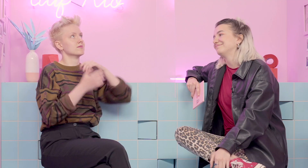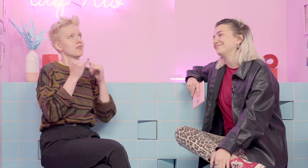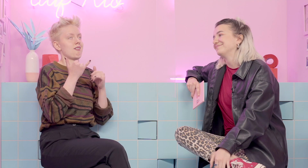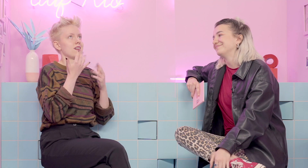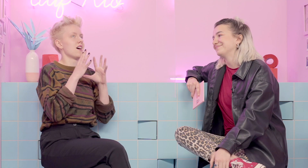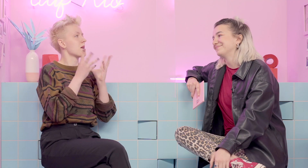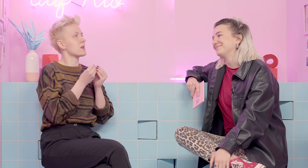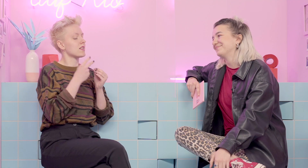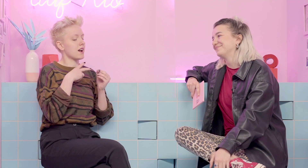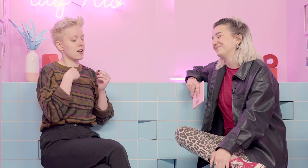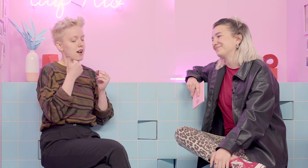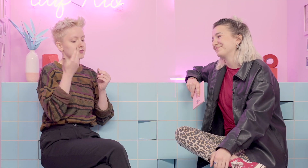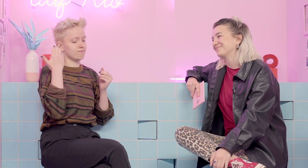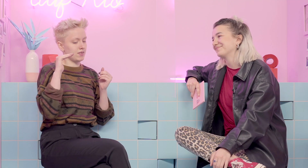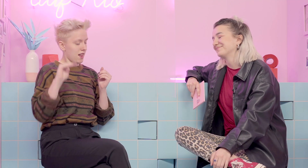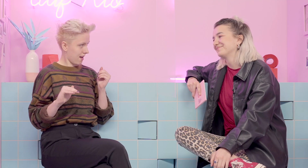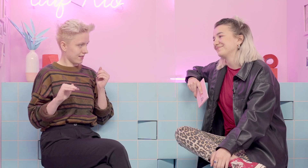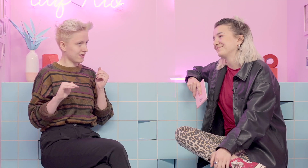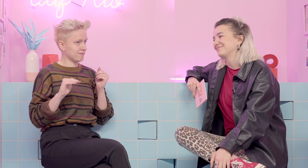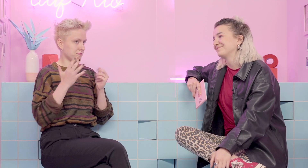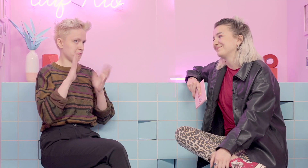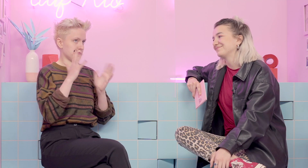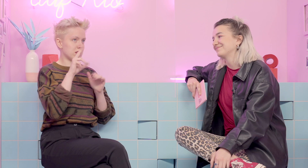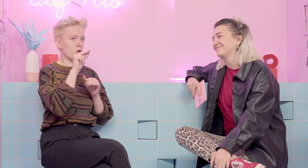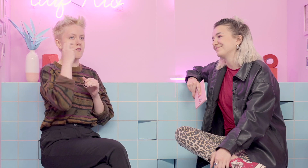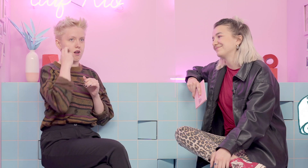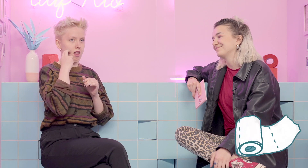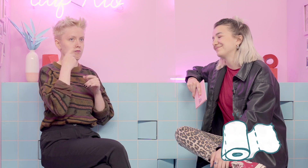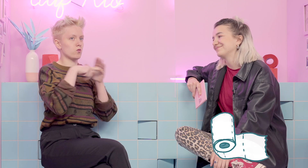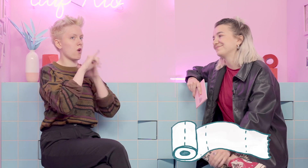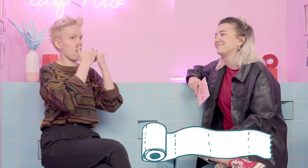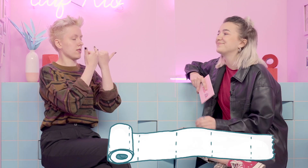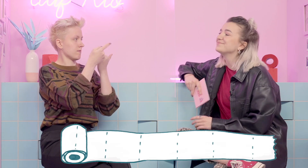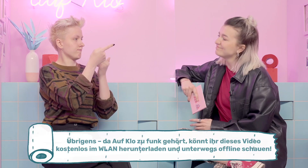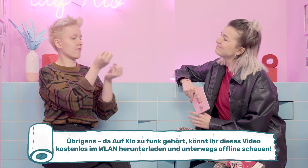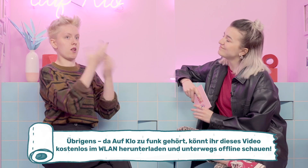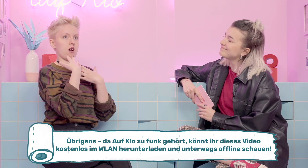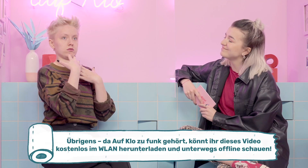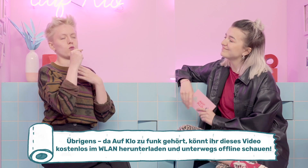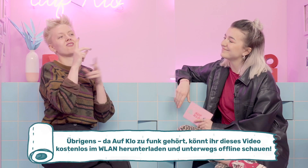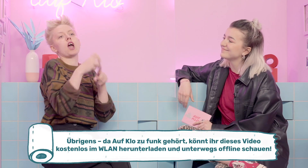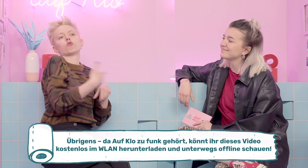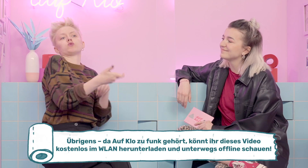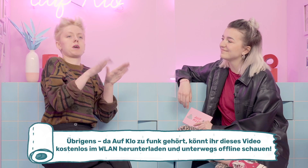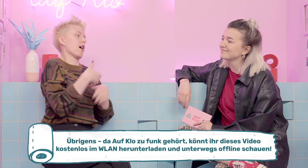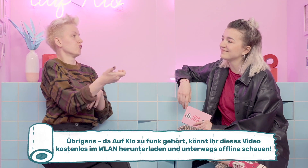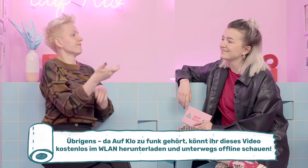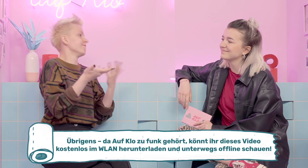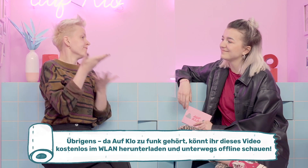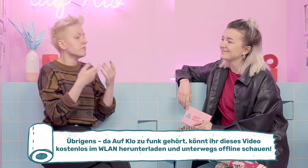Ja, also ich würde sagen, als ich kleiner war, vielleicht so zwölf Jahre alt, da haben meine Eltern mich, naja, verlassen nicht, sagen wir mal, im